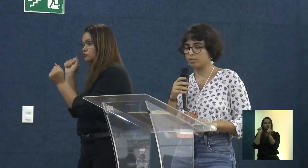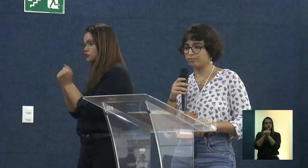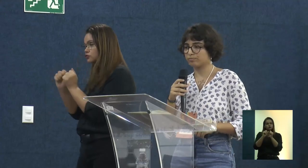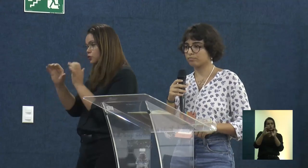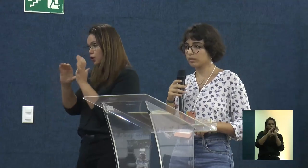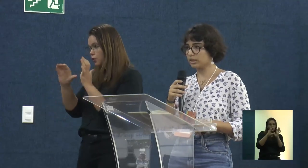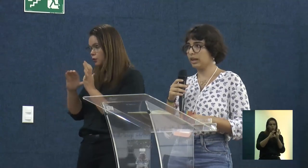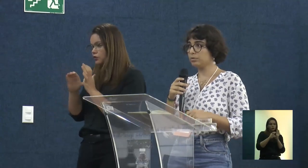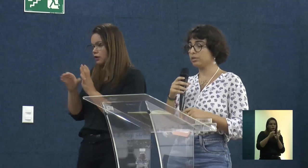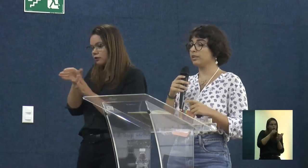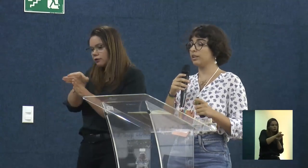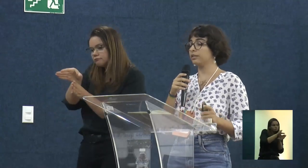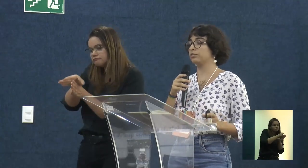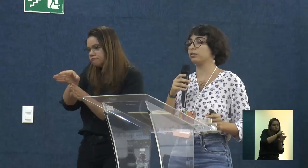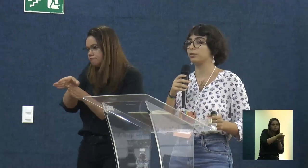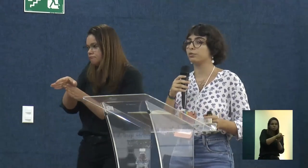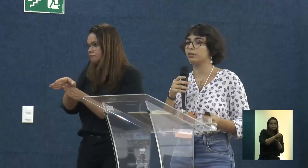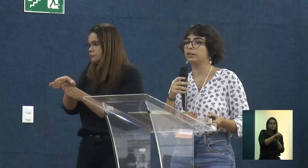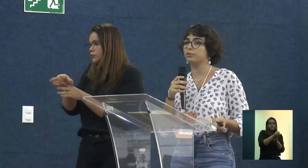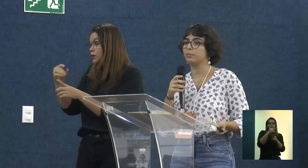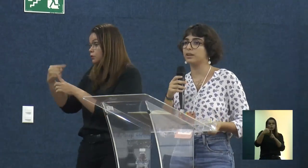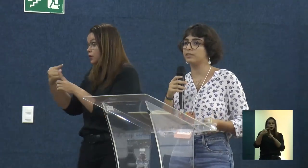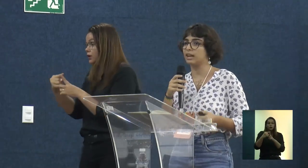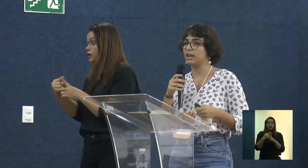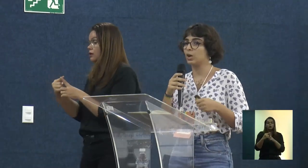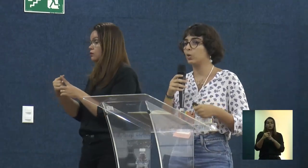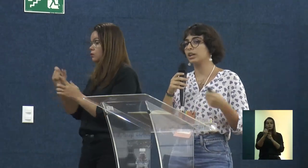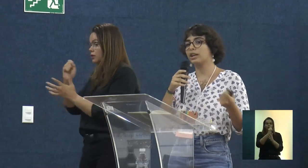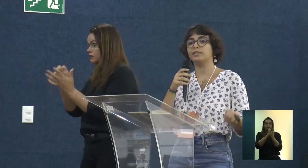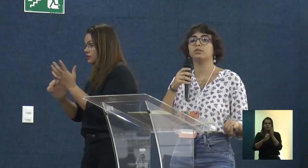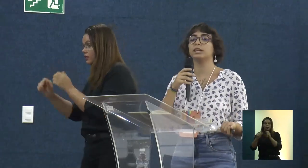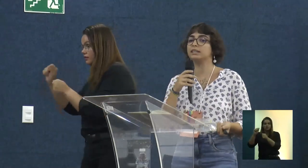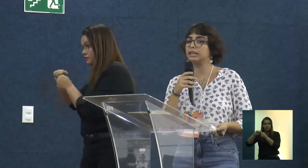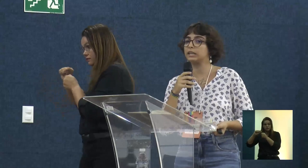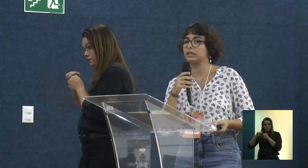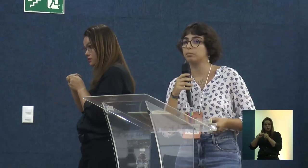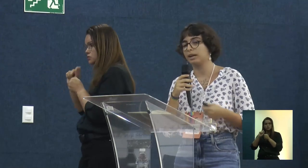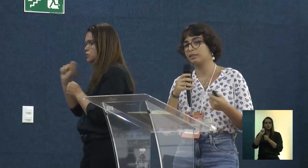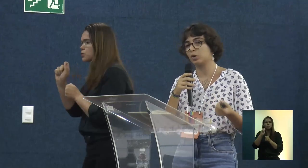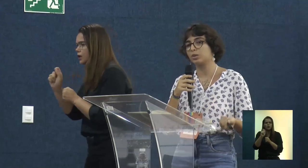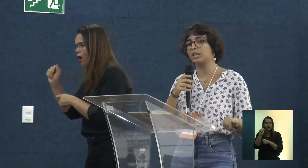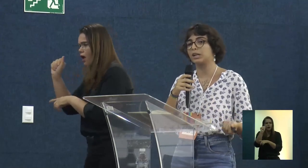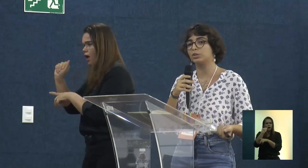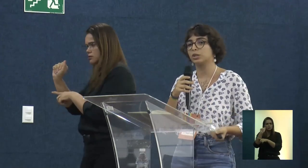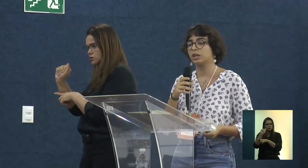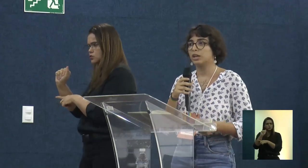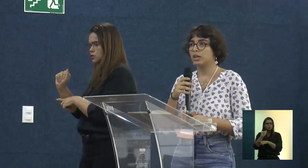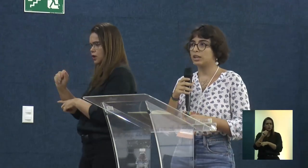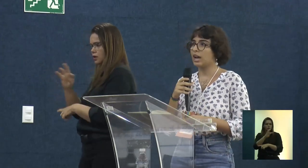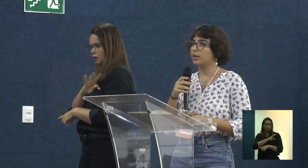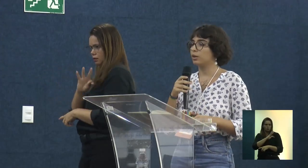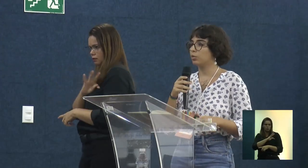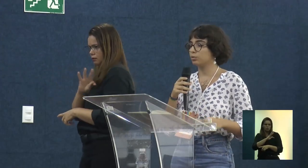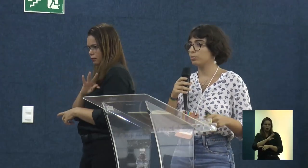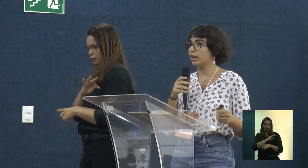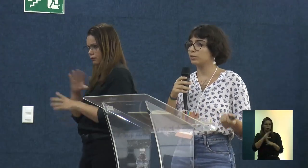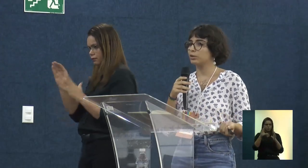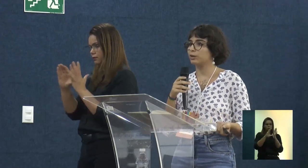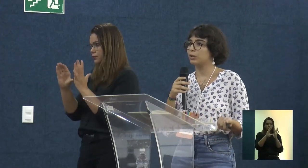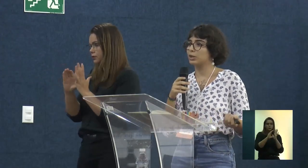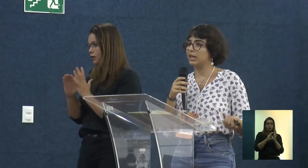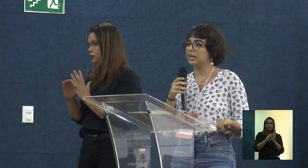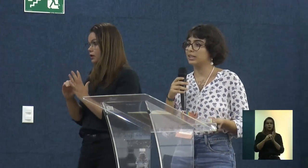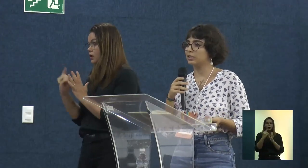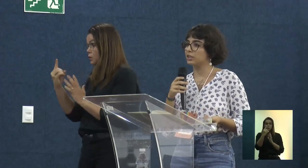assessoram. E aí um dos exercícios que foram feitos foi pensar o que é assessoria técnica para essa comunidade. E aí um dos